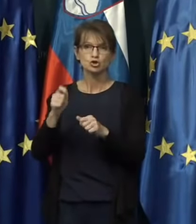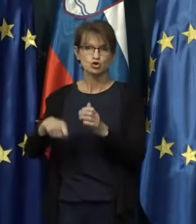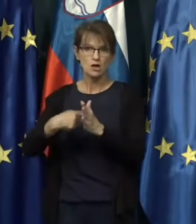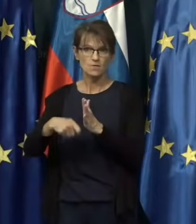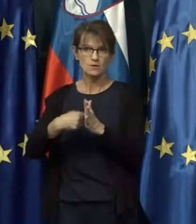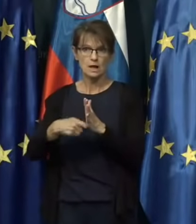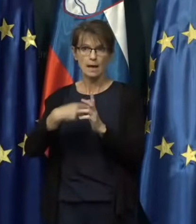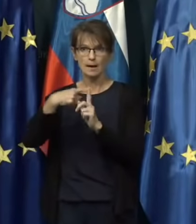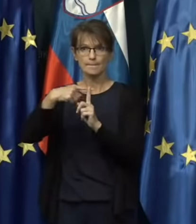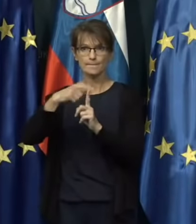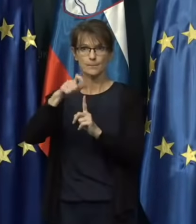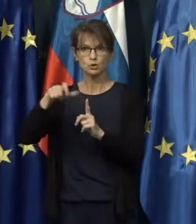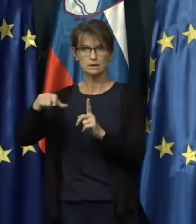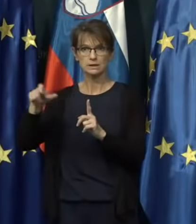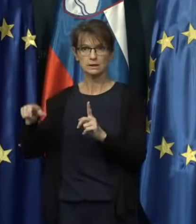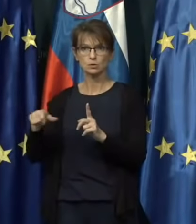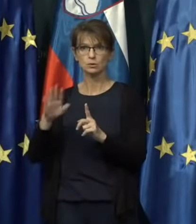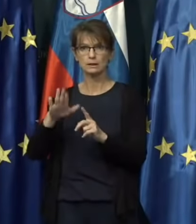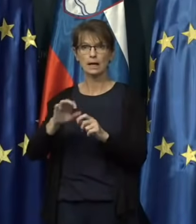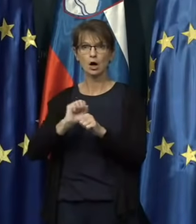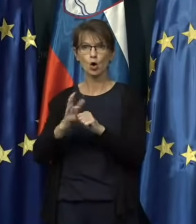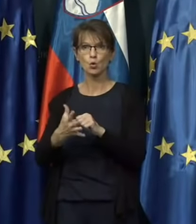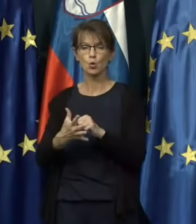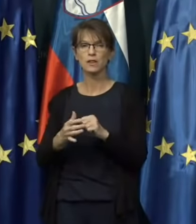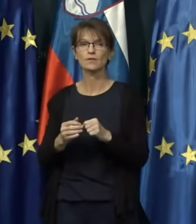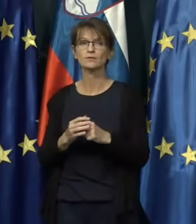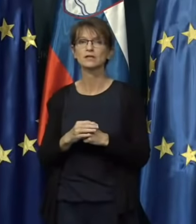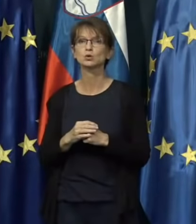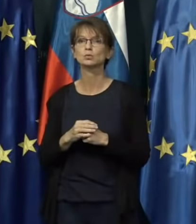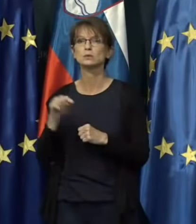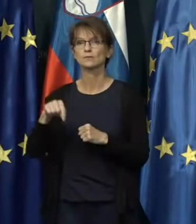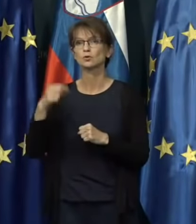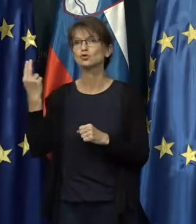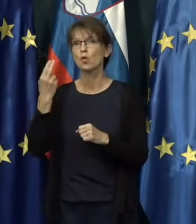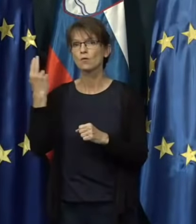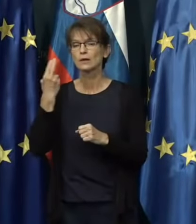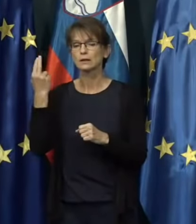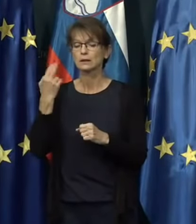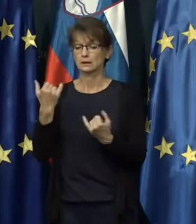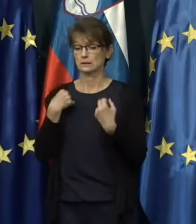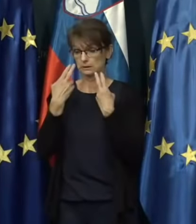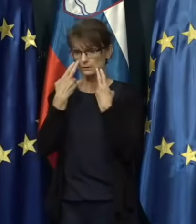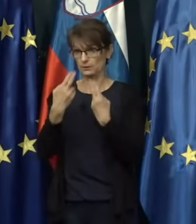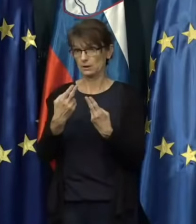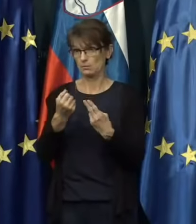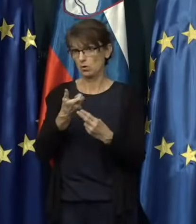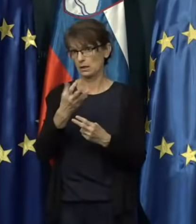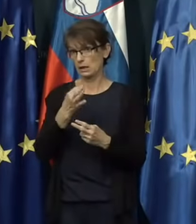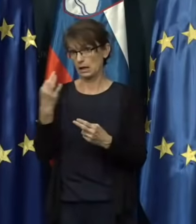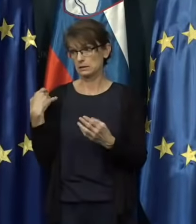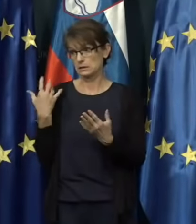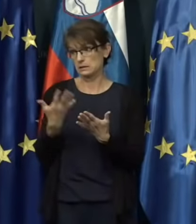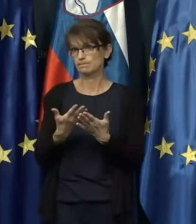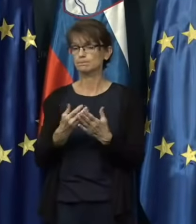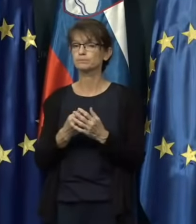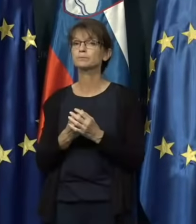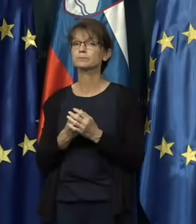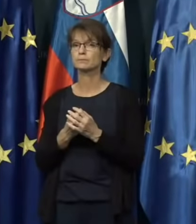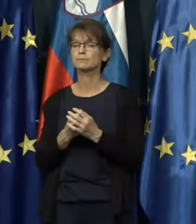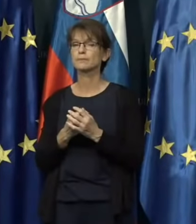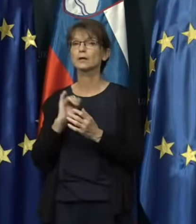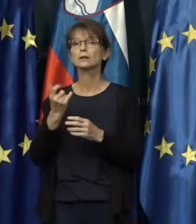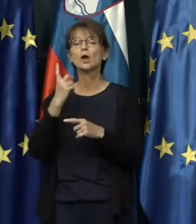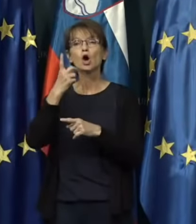pozitivnih na koronavirus v Sloveniji, ki smo mu priča zadnje dni, odločila, da